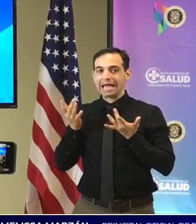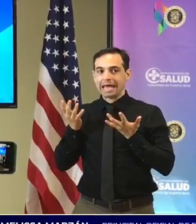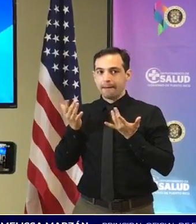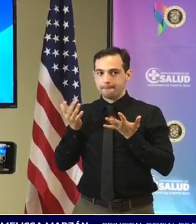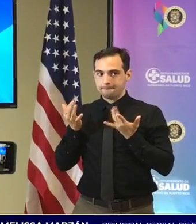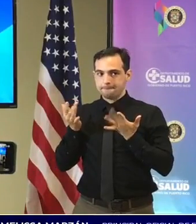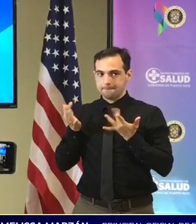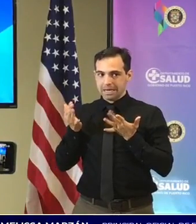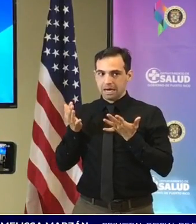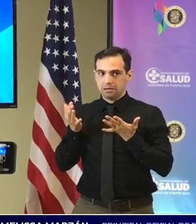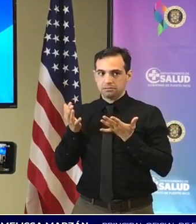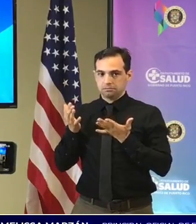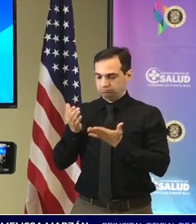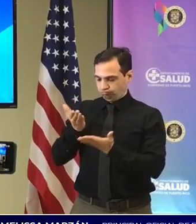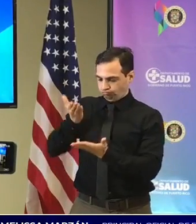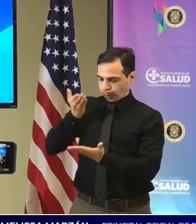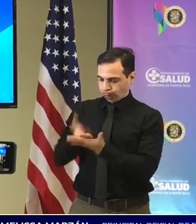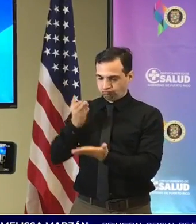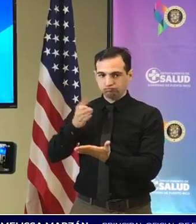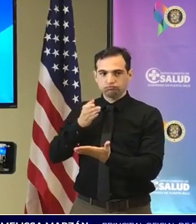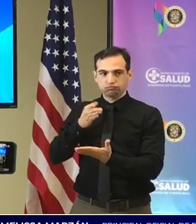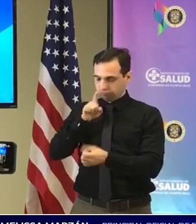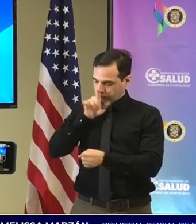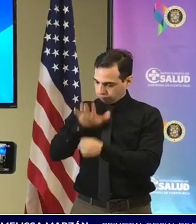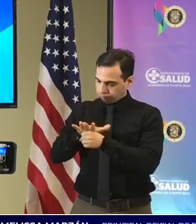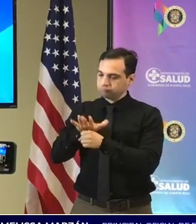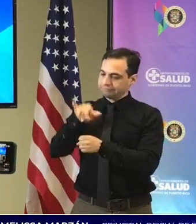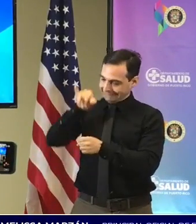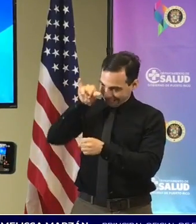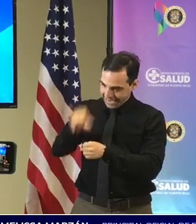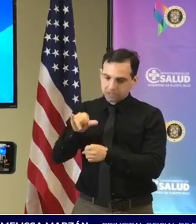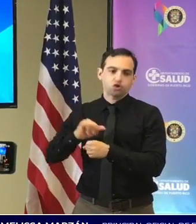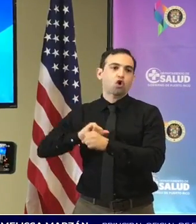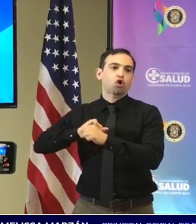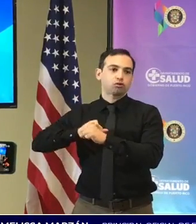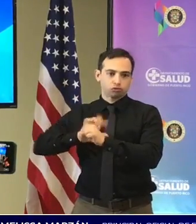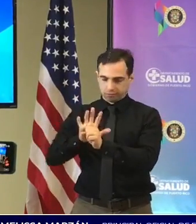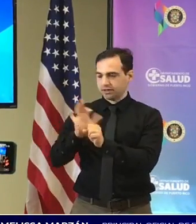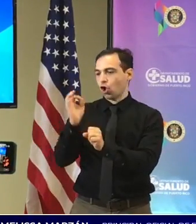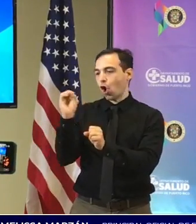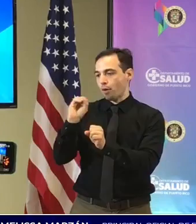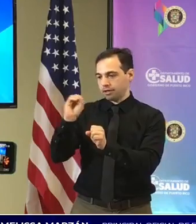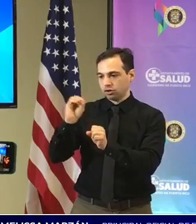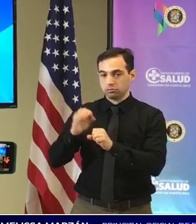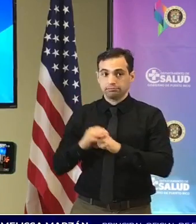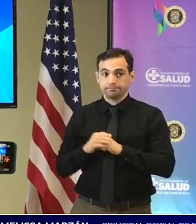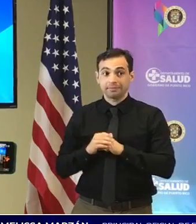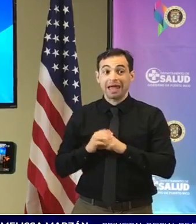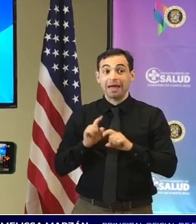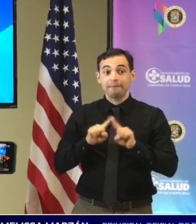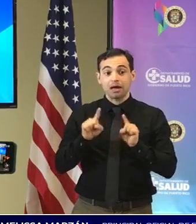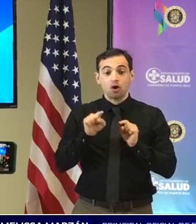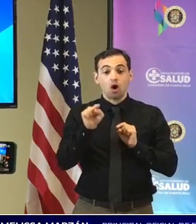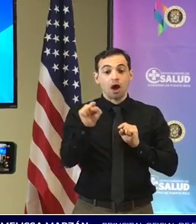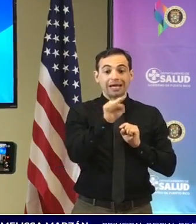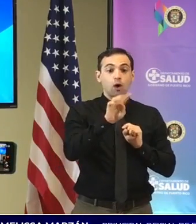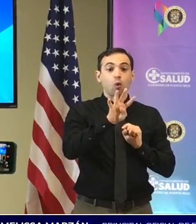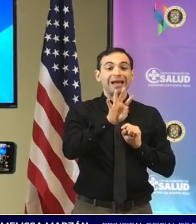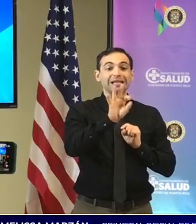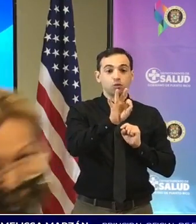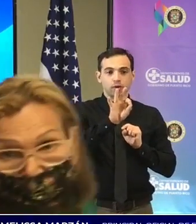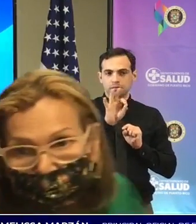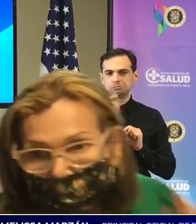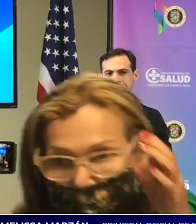completa para confirmarlo pero entre esas muestras que tenemos sospechosas si hay por ejemplo